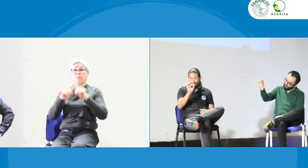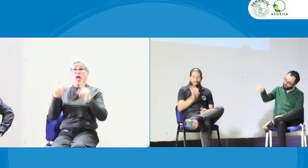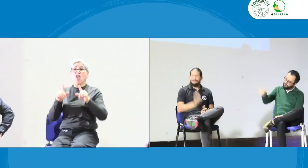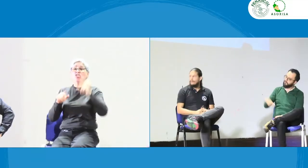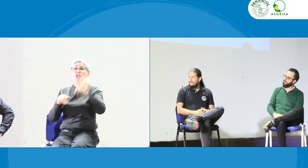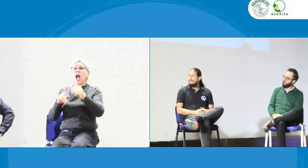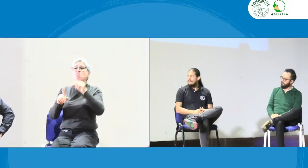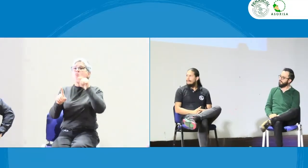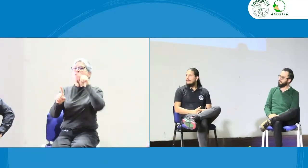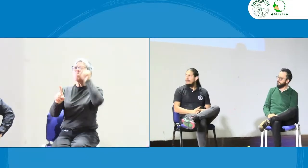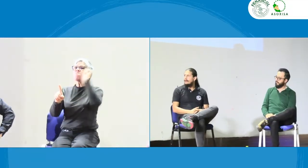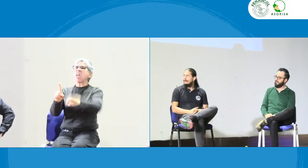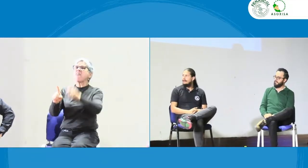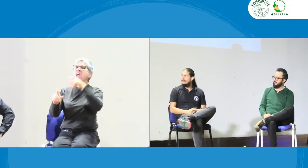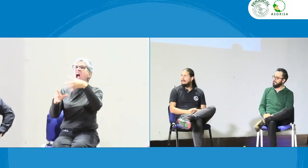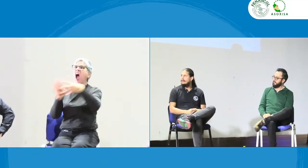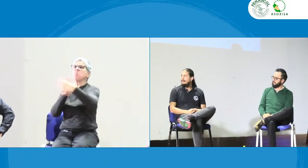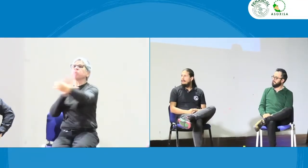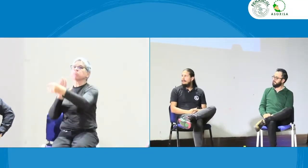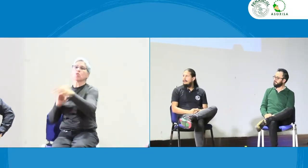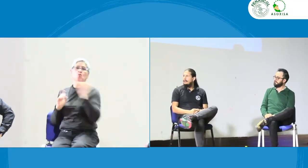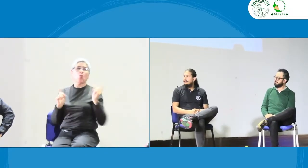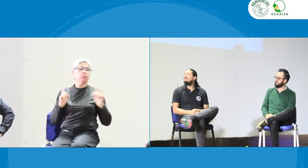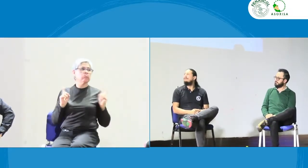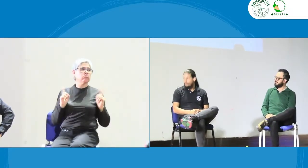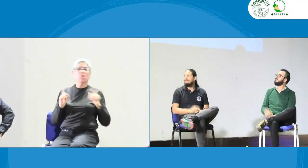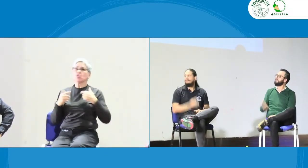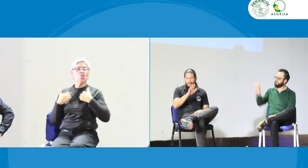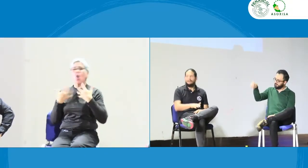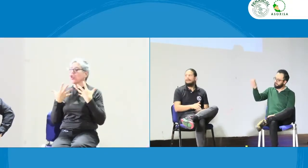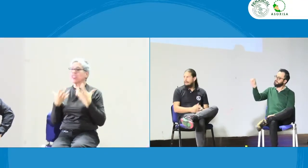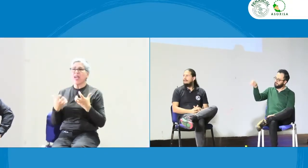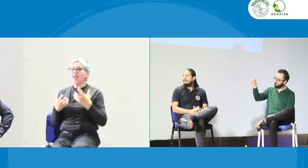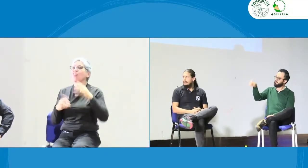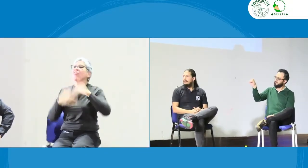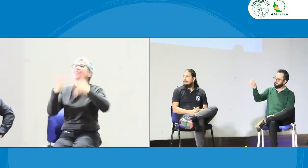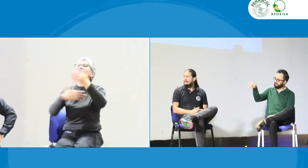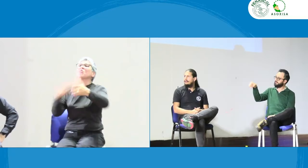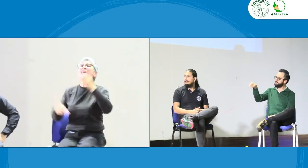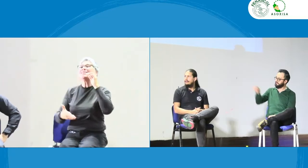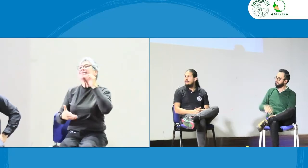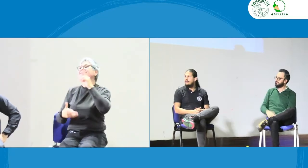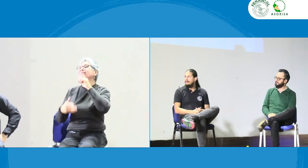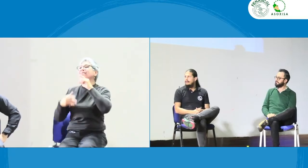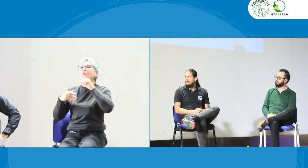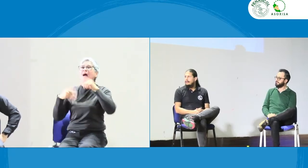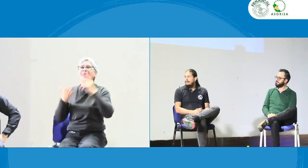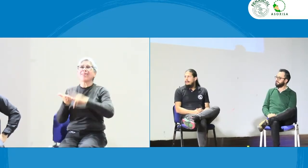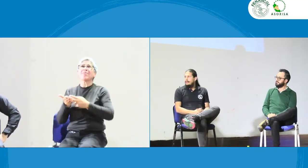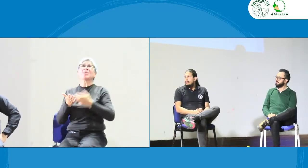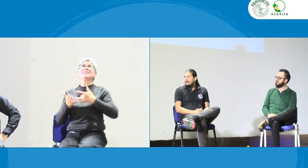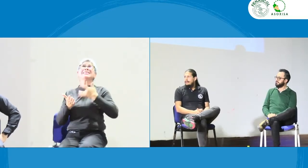Pero que ya tenga como un alcance o una reabricación, no.